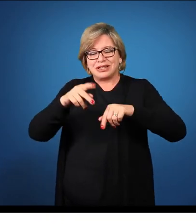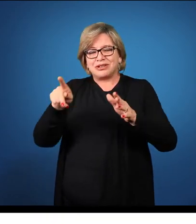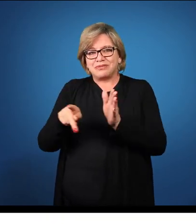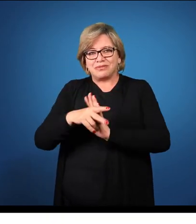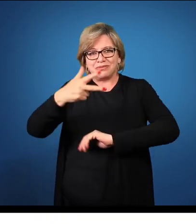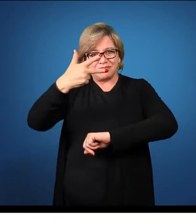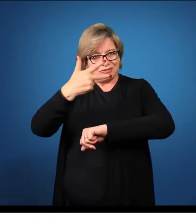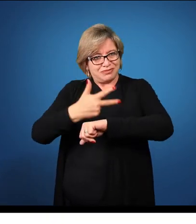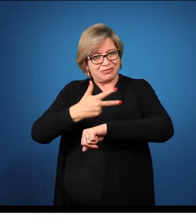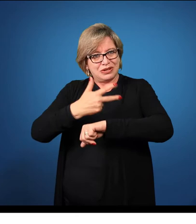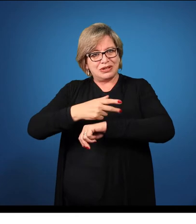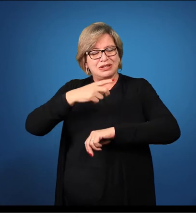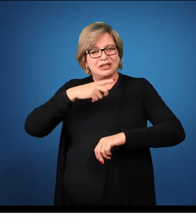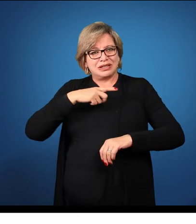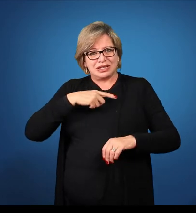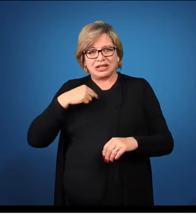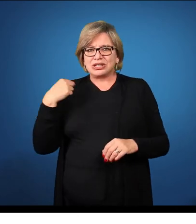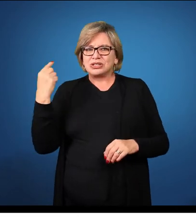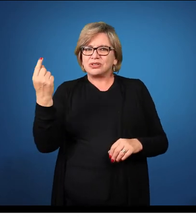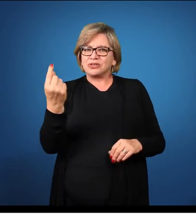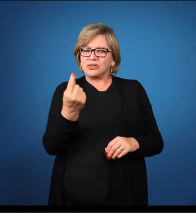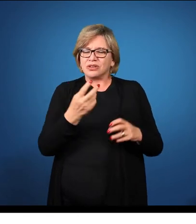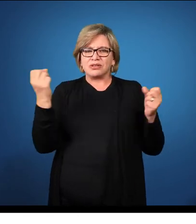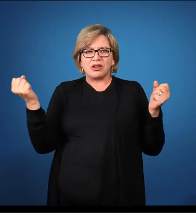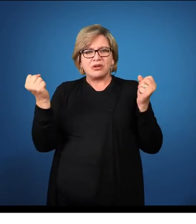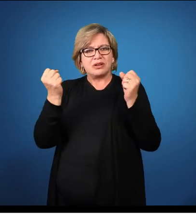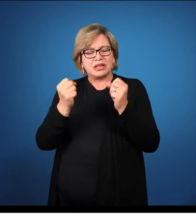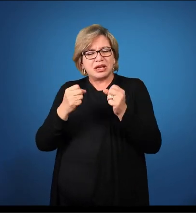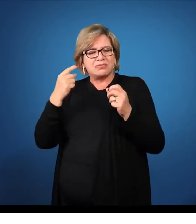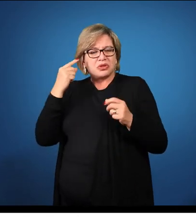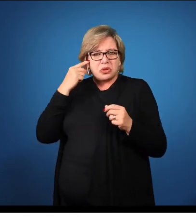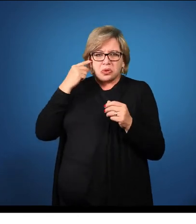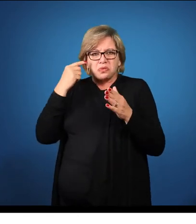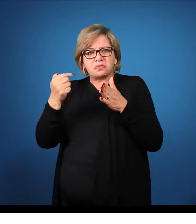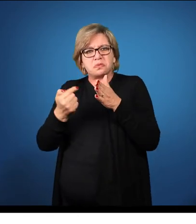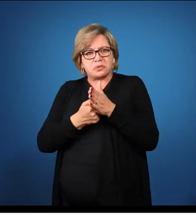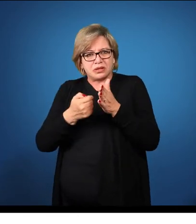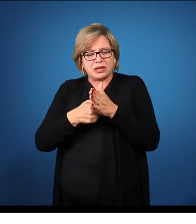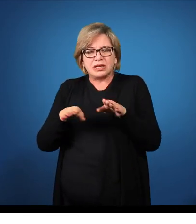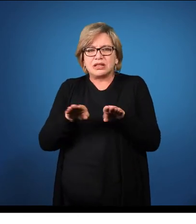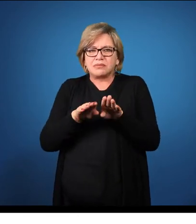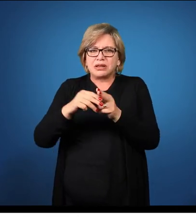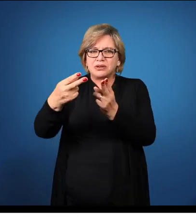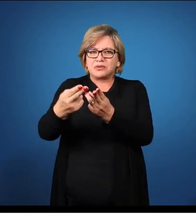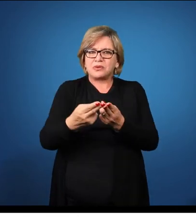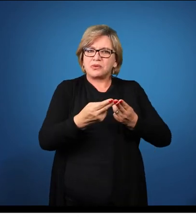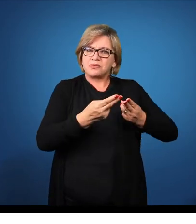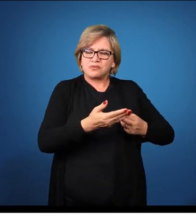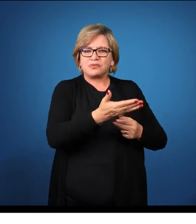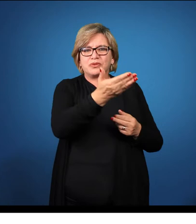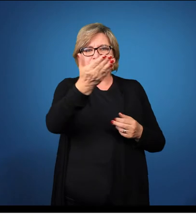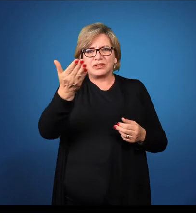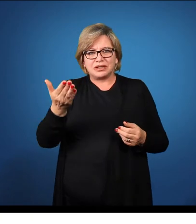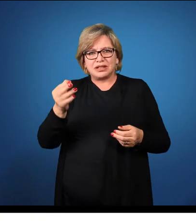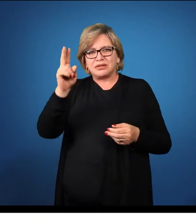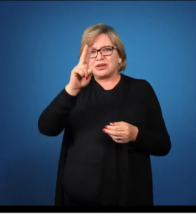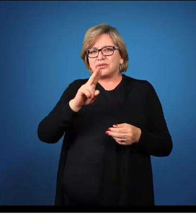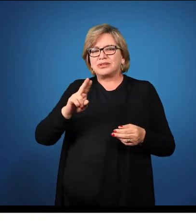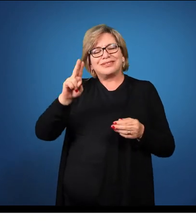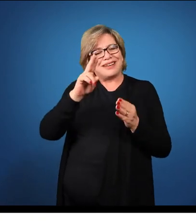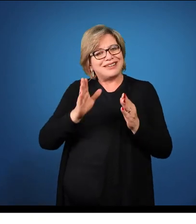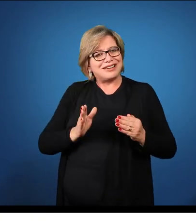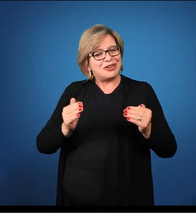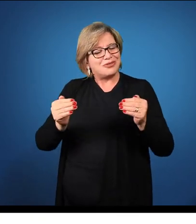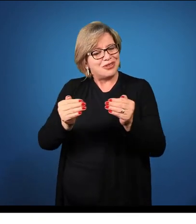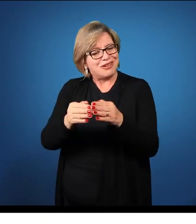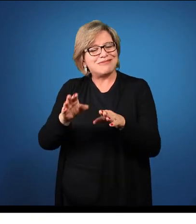explicativo onde nós poderemos tirar as dúvidas e desde já eu convido vocês a aplicarem lá no fórum, a